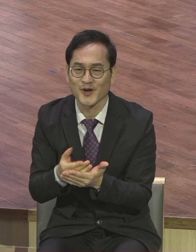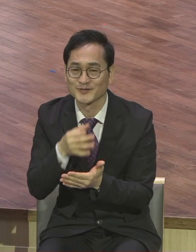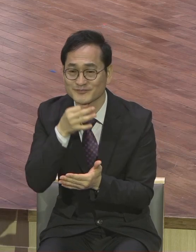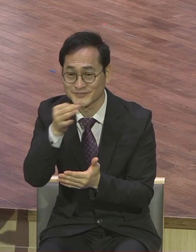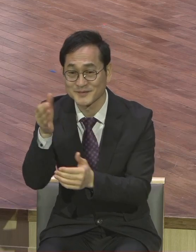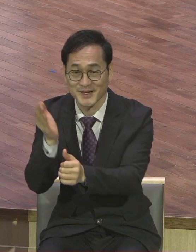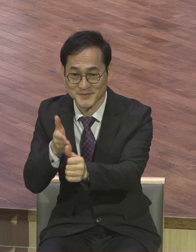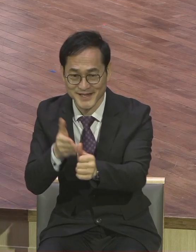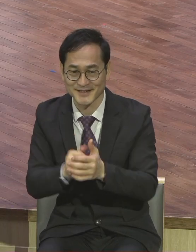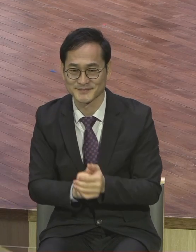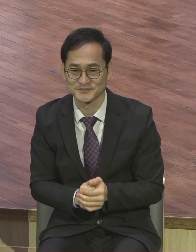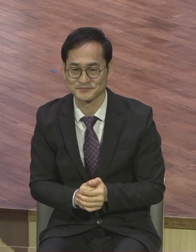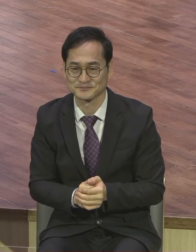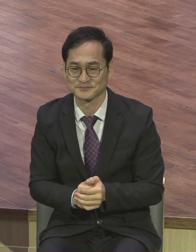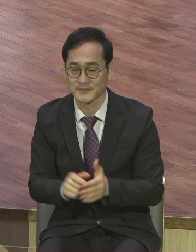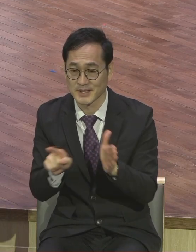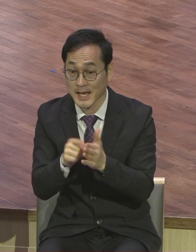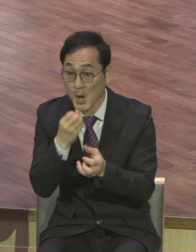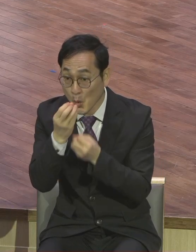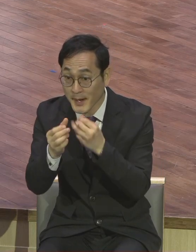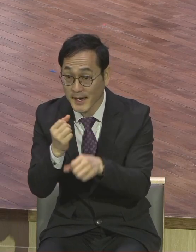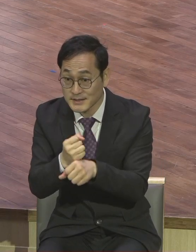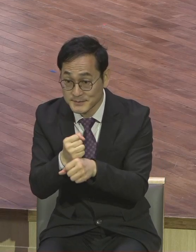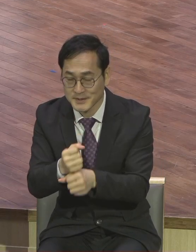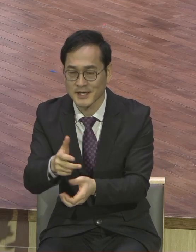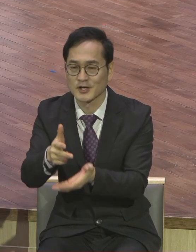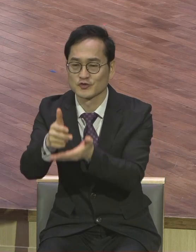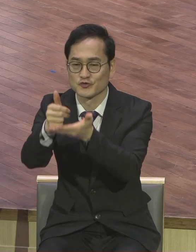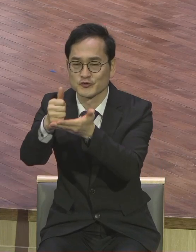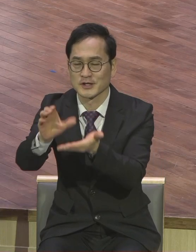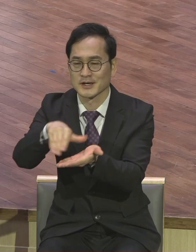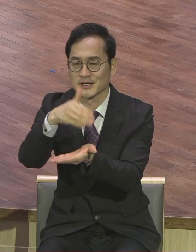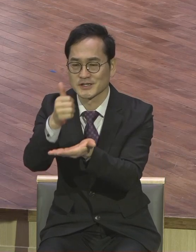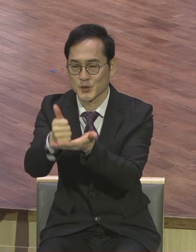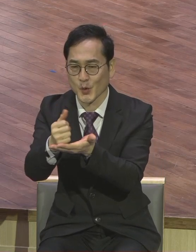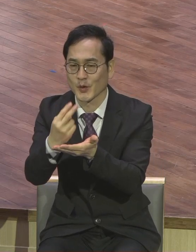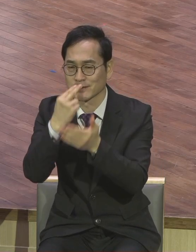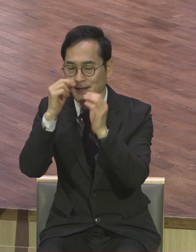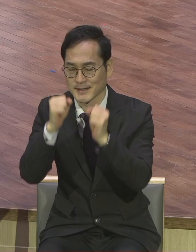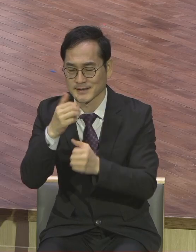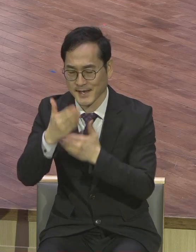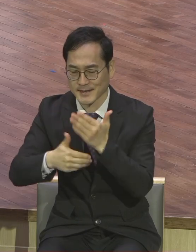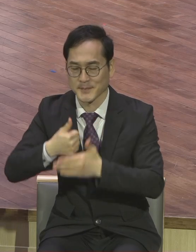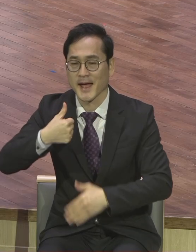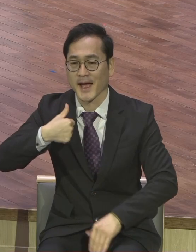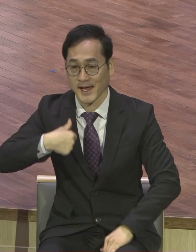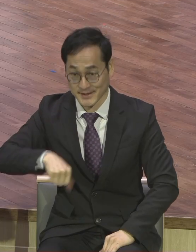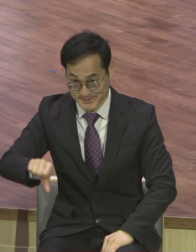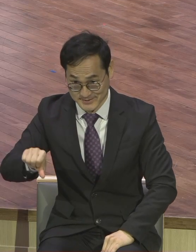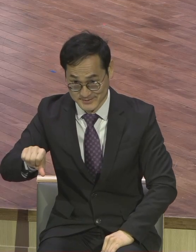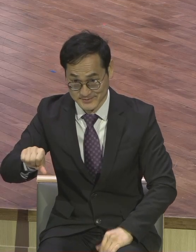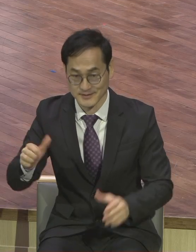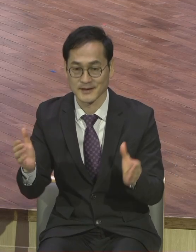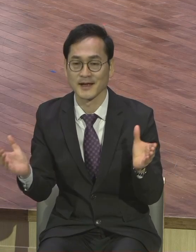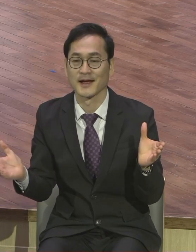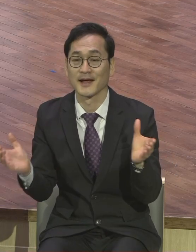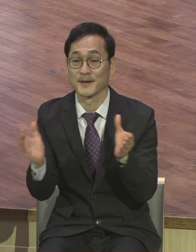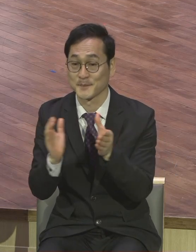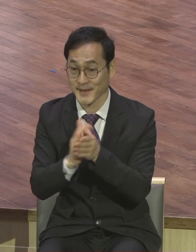주는 그리스도시오 살아계신 하나님의 아들이십니다. 아멘 우리 해외